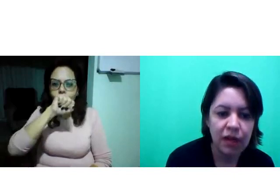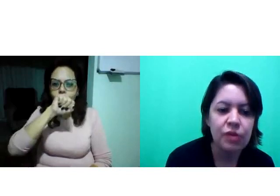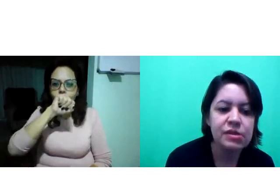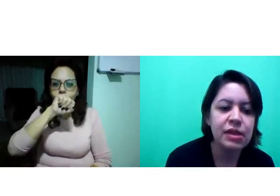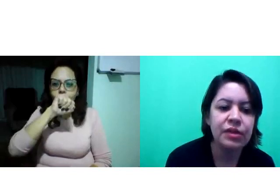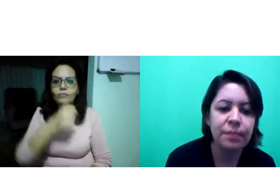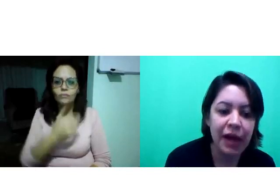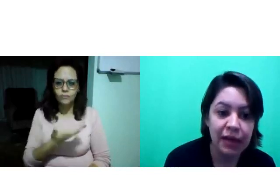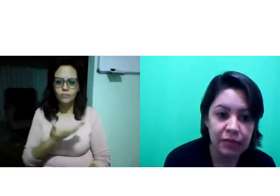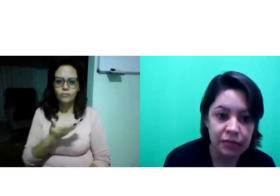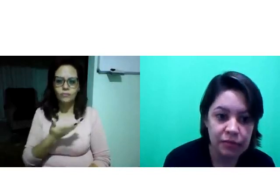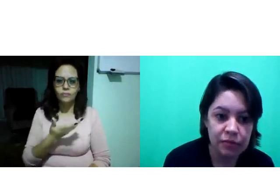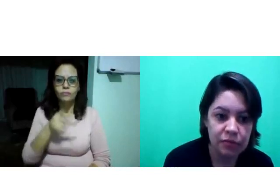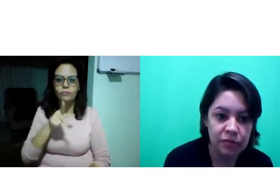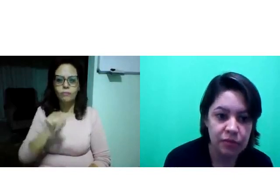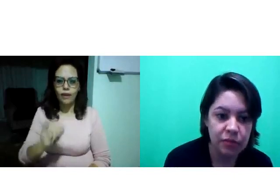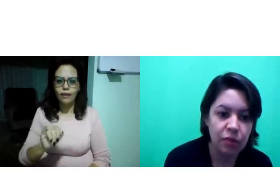sinal de pai